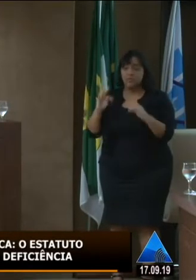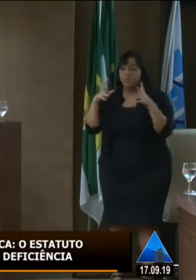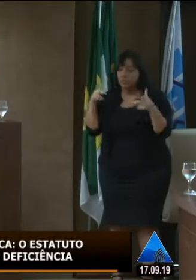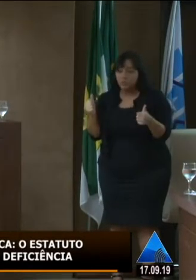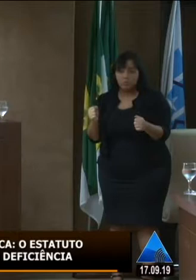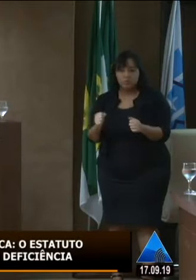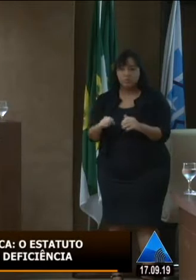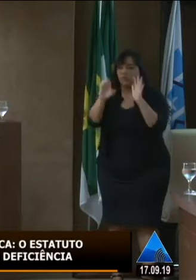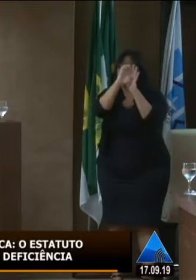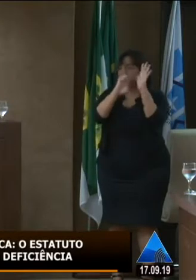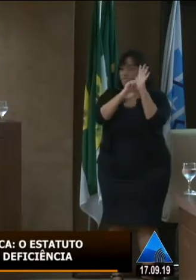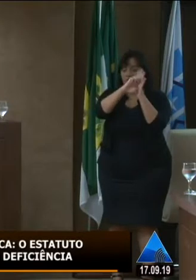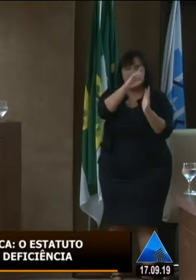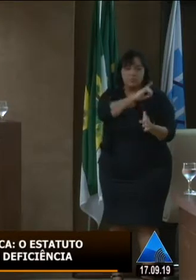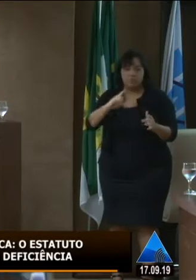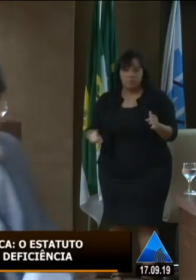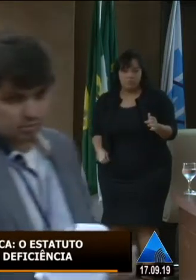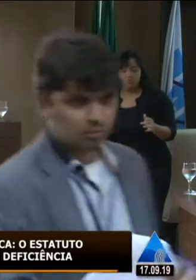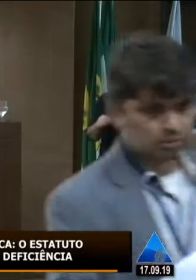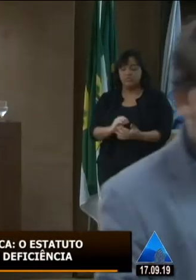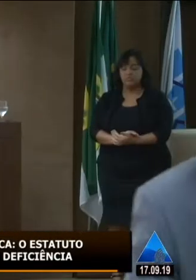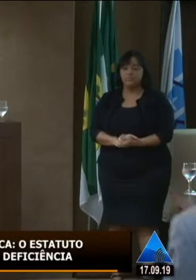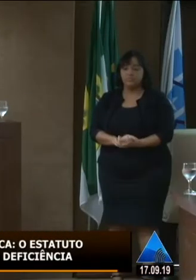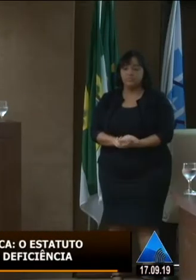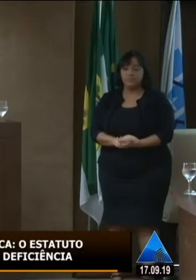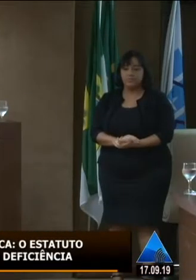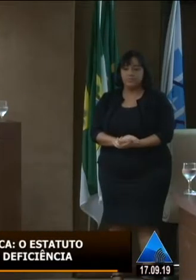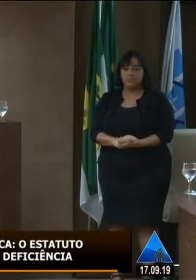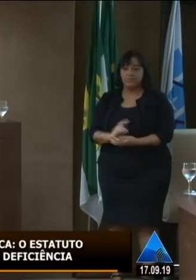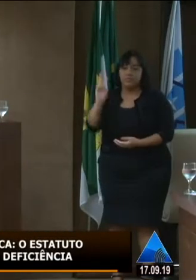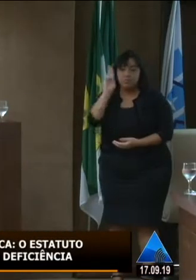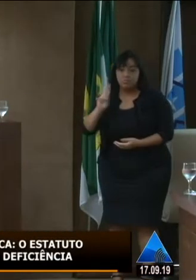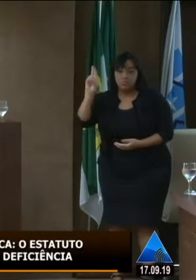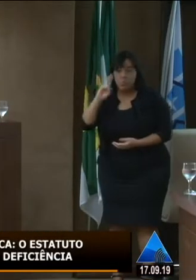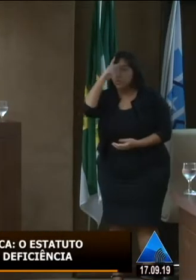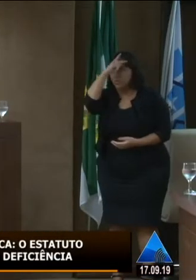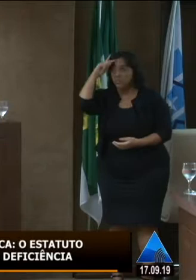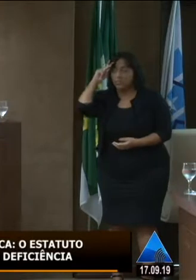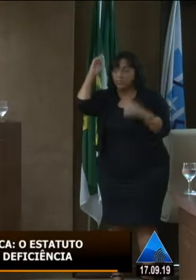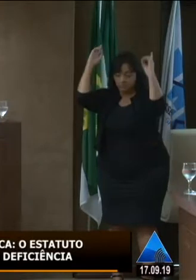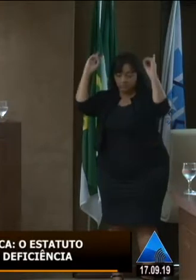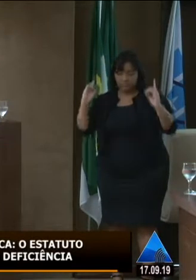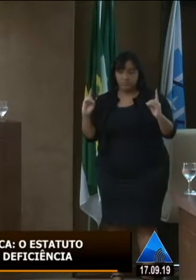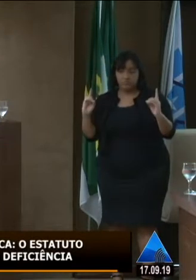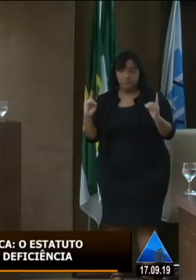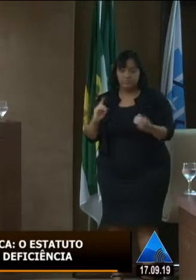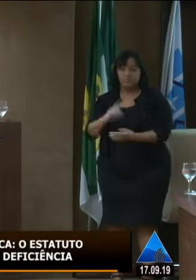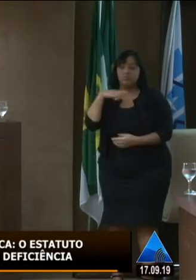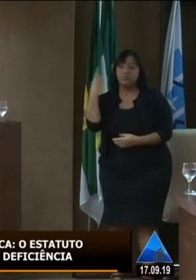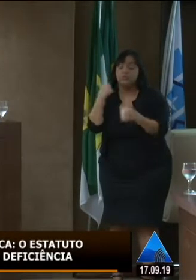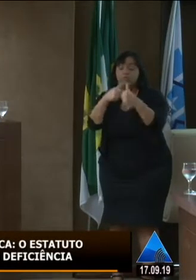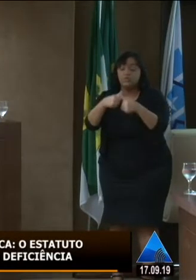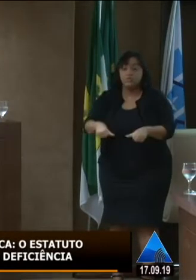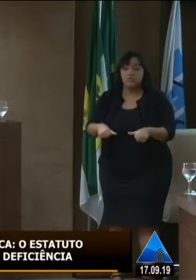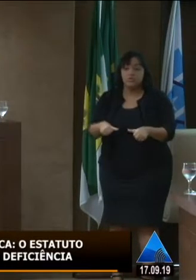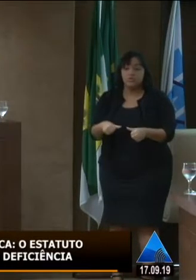Conselho Municipal, presidente de entidades, usuário da pessoa com deficiência, nós estamos com esse